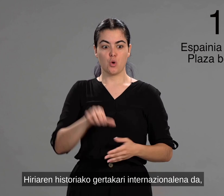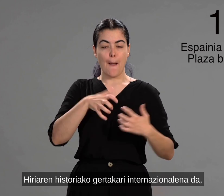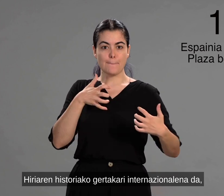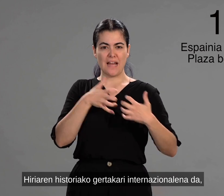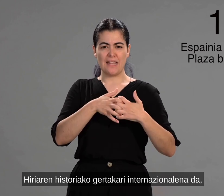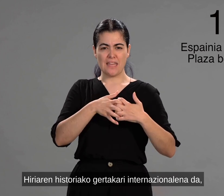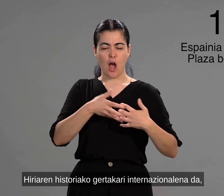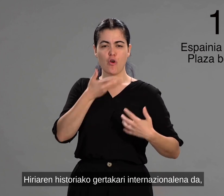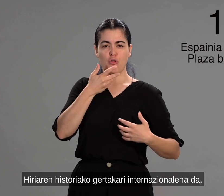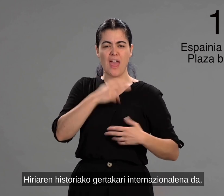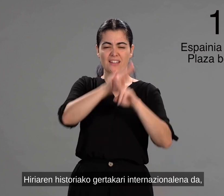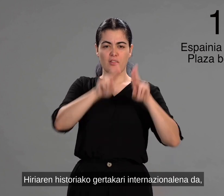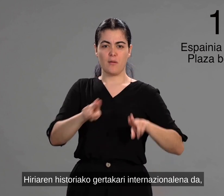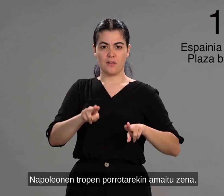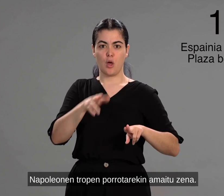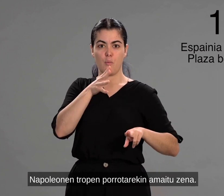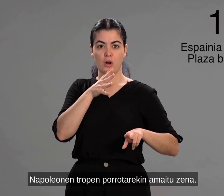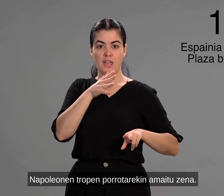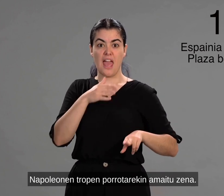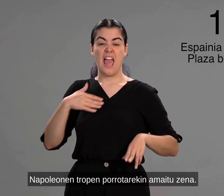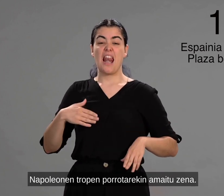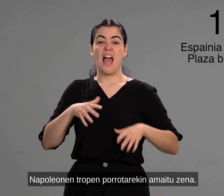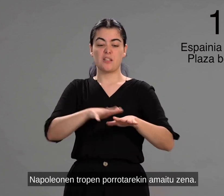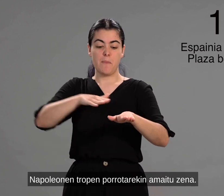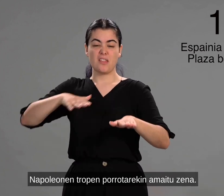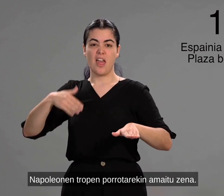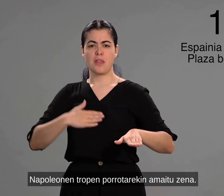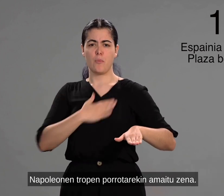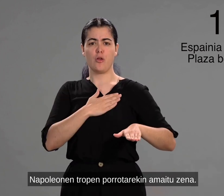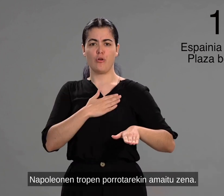gertakari internazionalena da, Napoleonen tropen porrotarekin amaituzena.